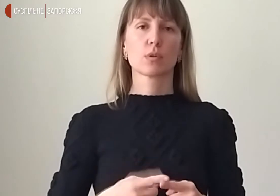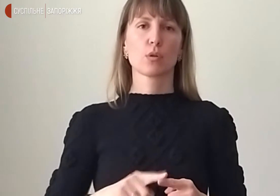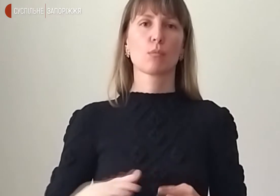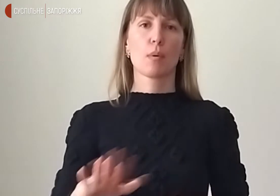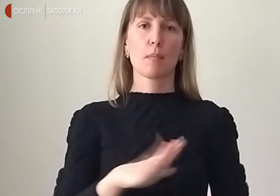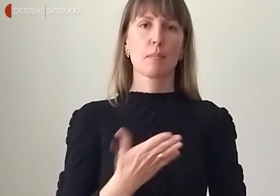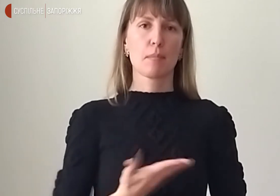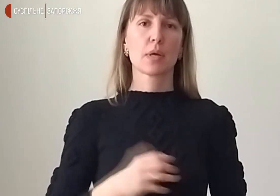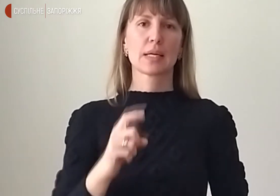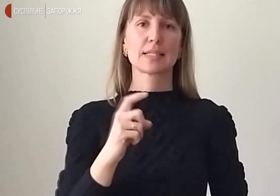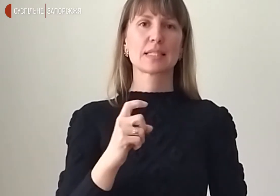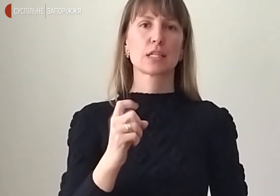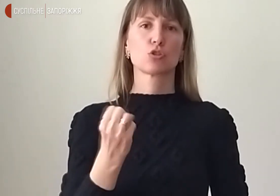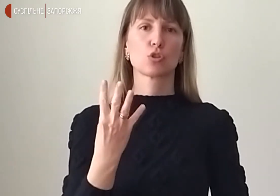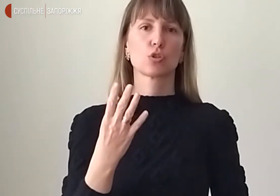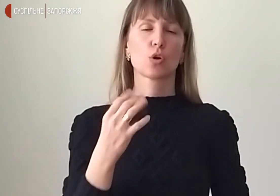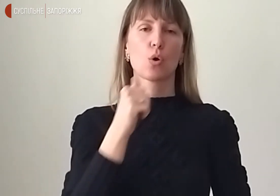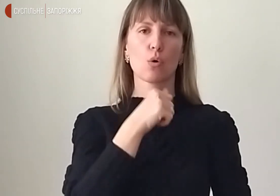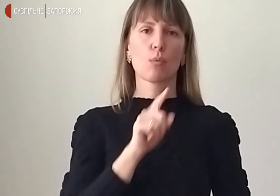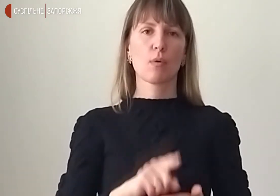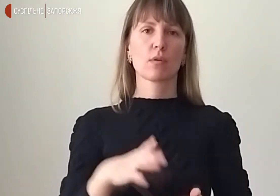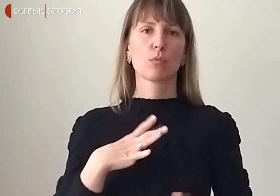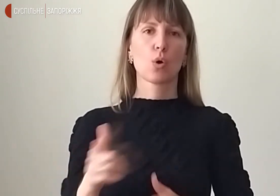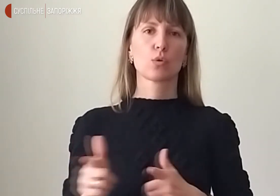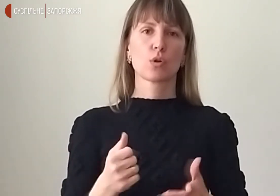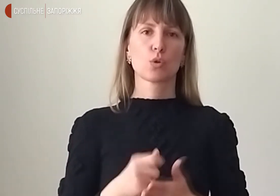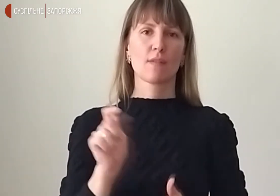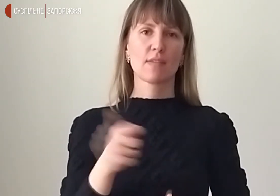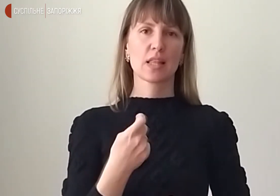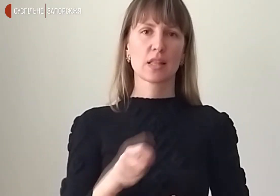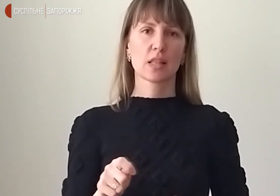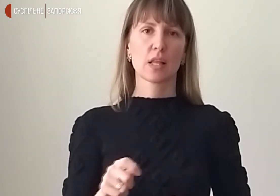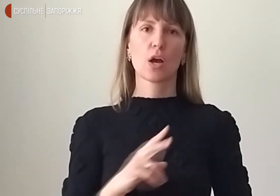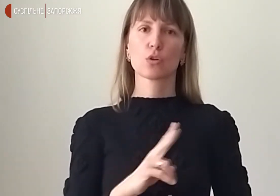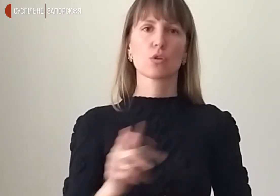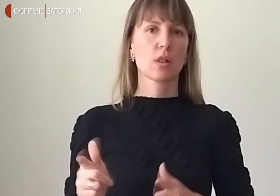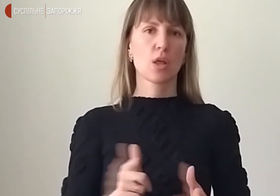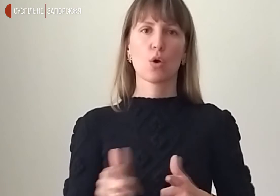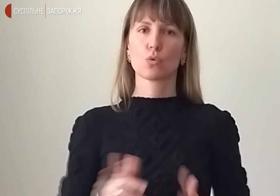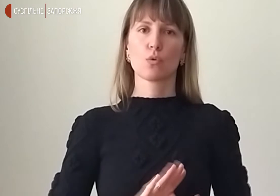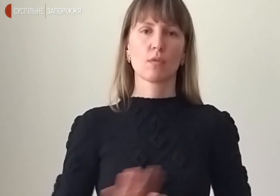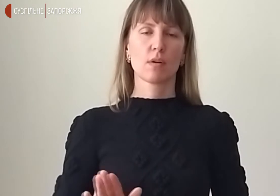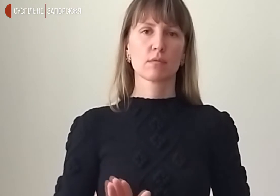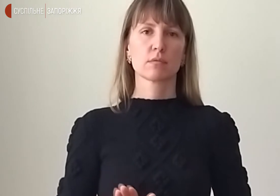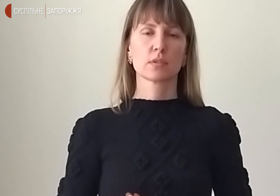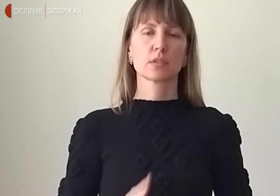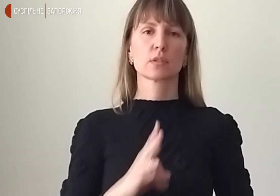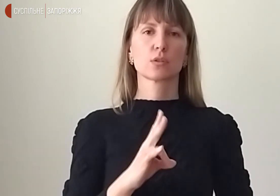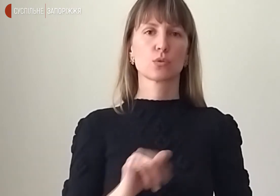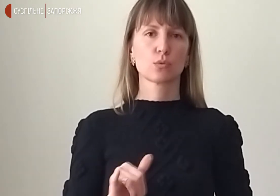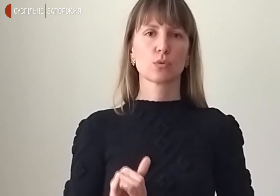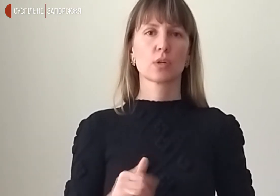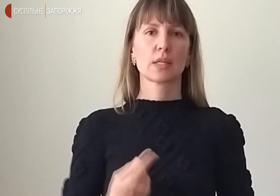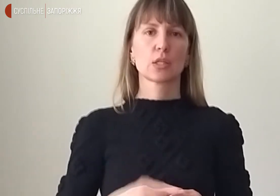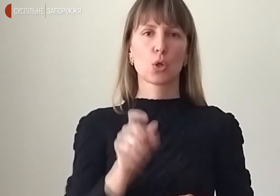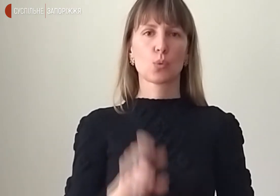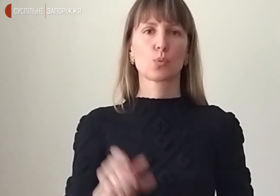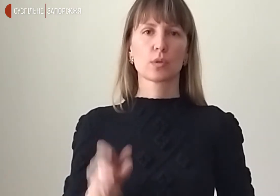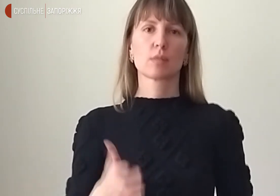з 2014 року вже всі повинні були готуватися до війни. А хто не готувався, ну, ці люди, мабуть, не